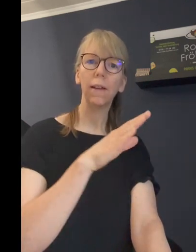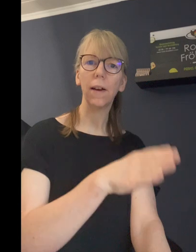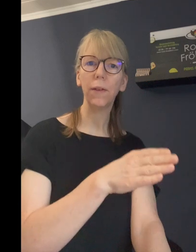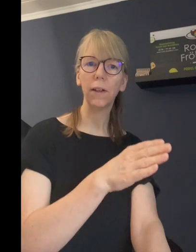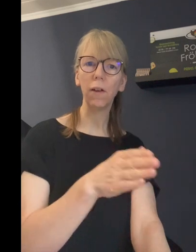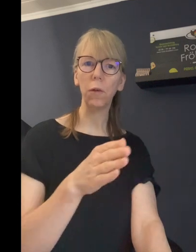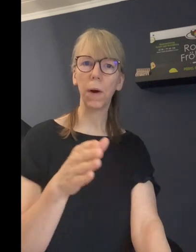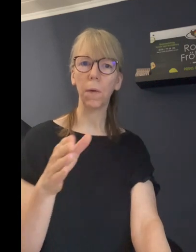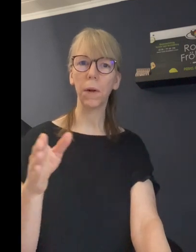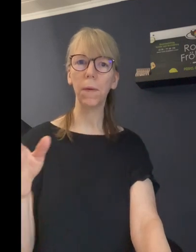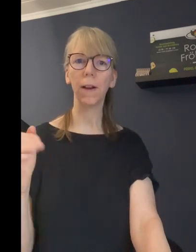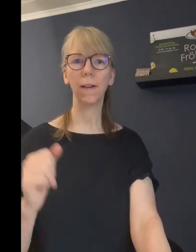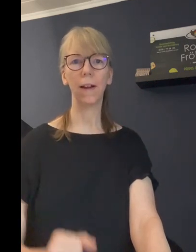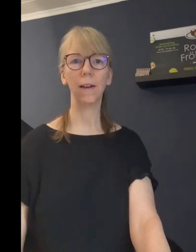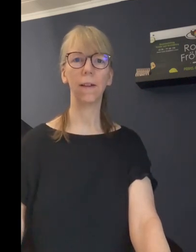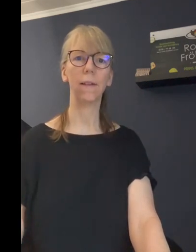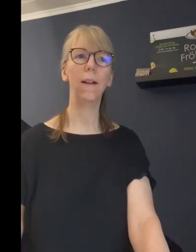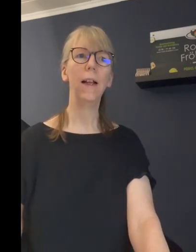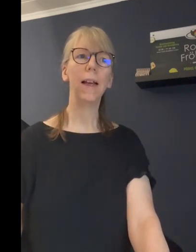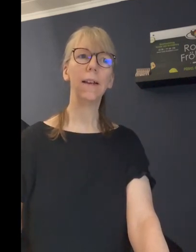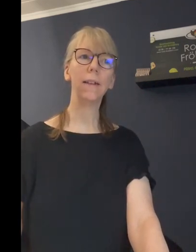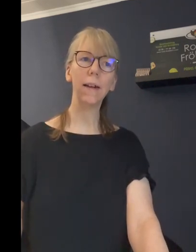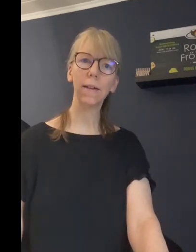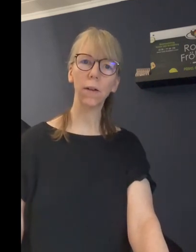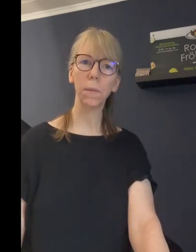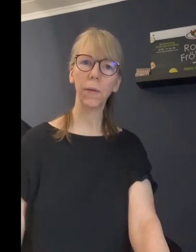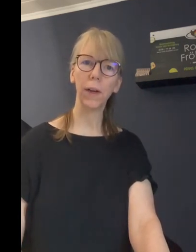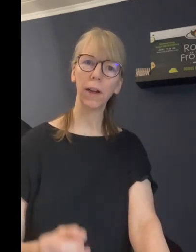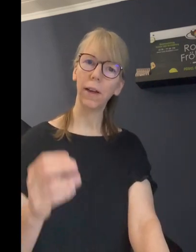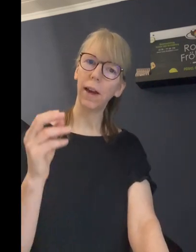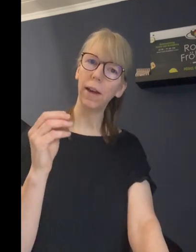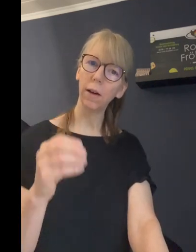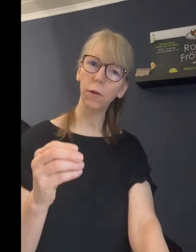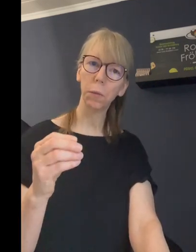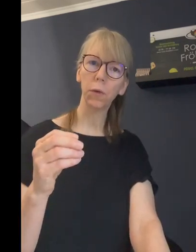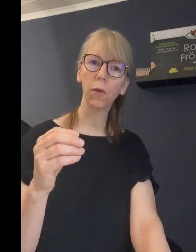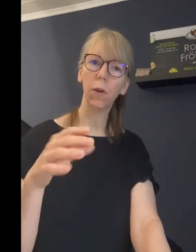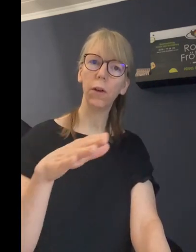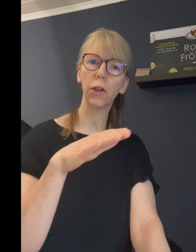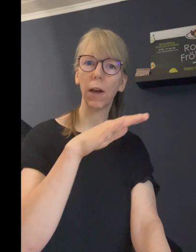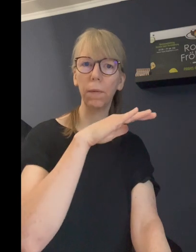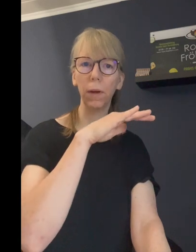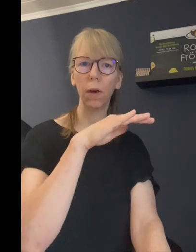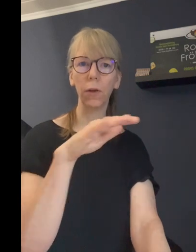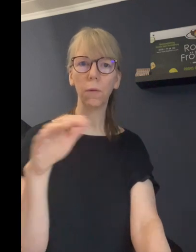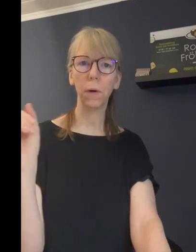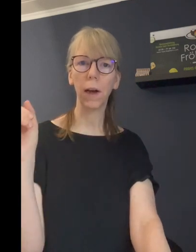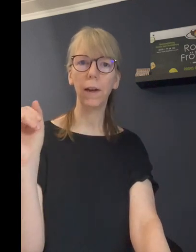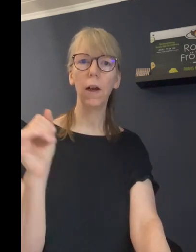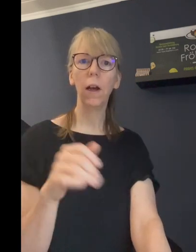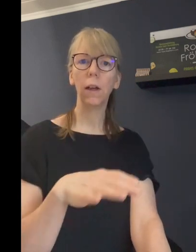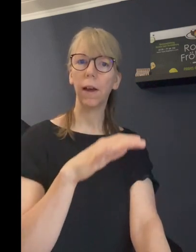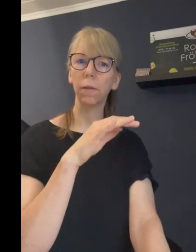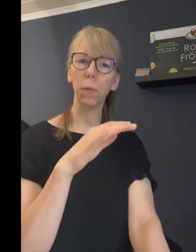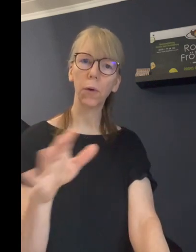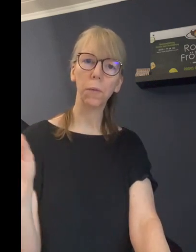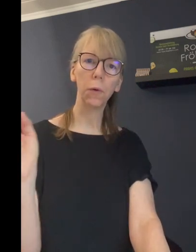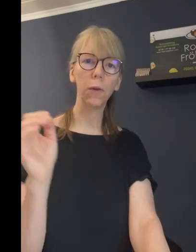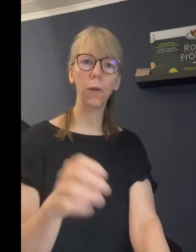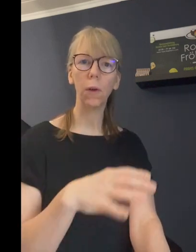Darf ich dann überhaupt immer das Gleiche essen? Ich sehe das auch immer wieder in den Ernährungsprotokollen, dann schreiben die Leute rein, wir essen morgens Brötchen oder